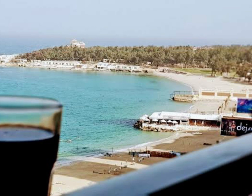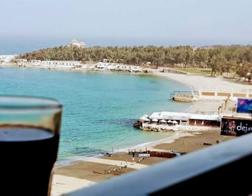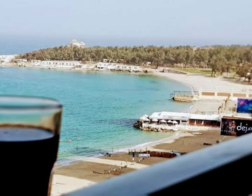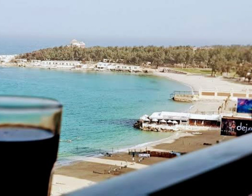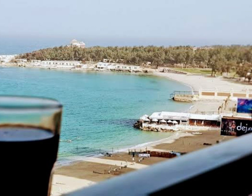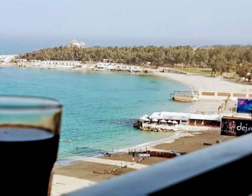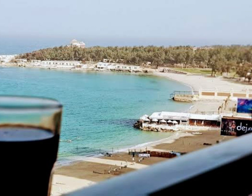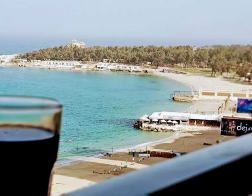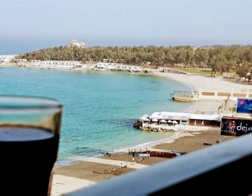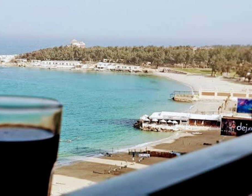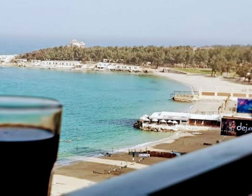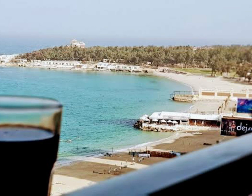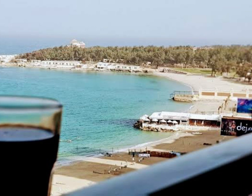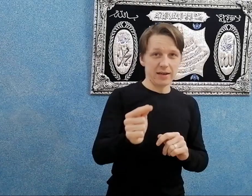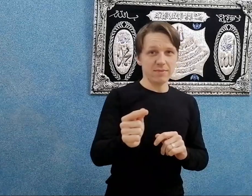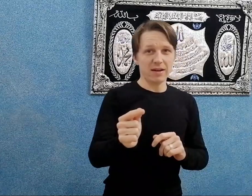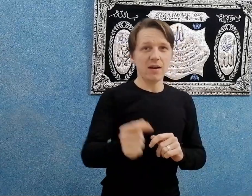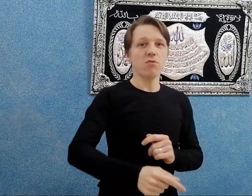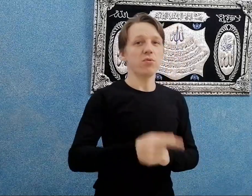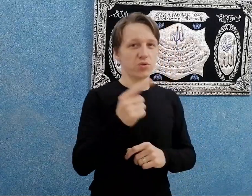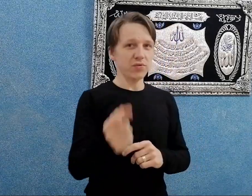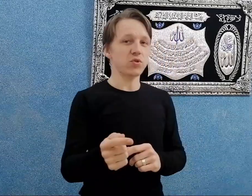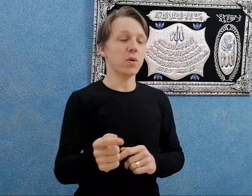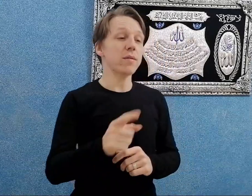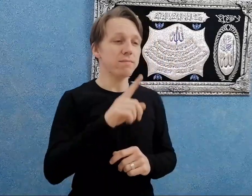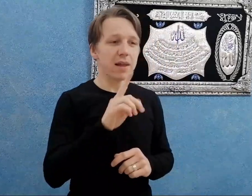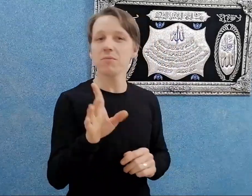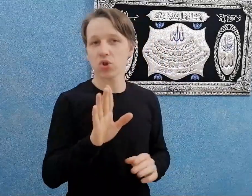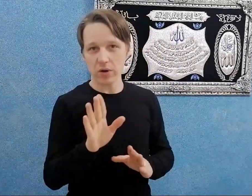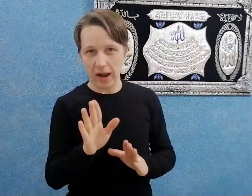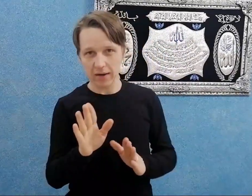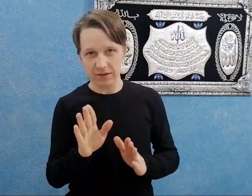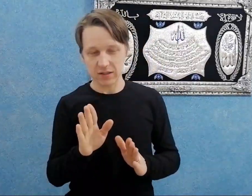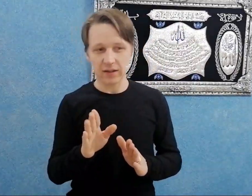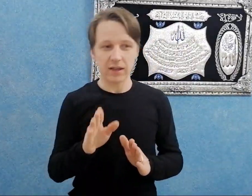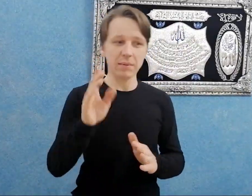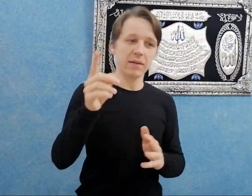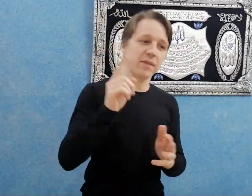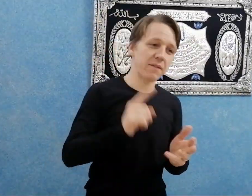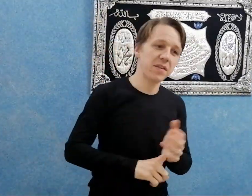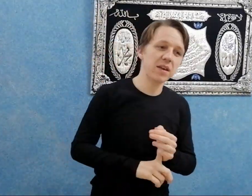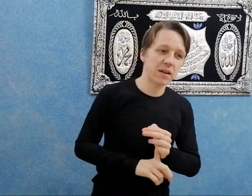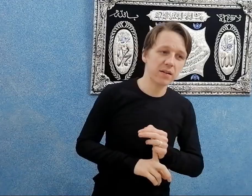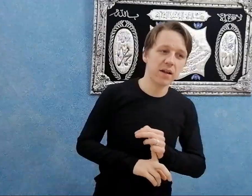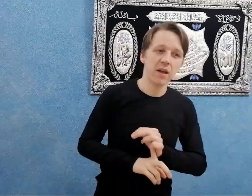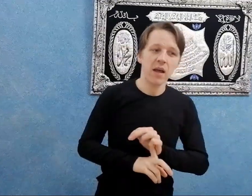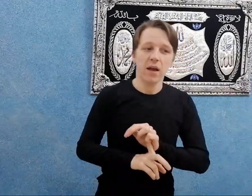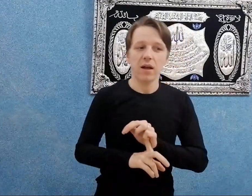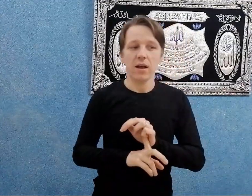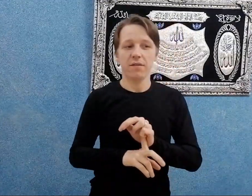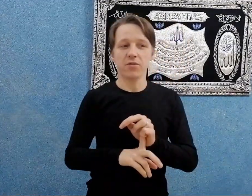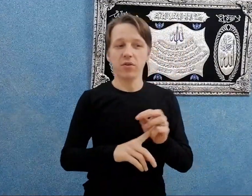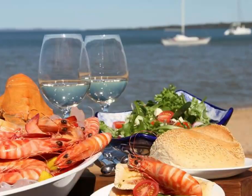عليها. طبعا الحاجات اللي هنتكلمنا عليها وشوفنا صغرها. دي مش كل حاجة في اسكندرية. خبعا كان فيه عندنا اه منورة